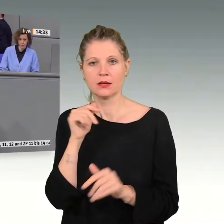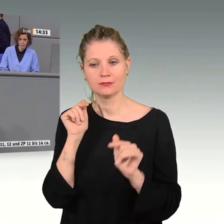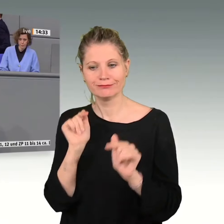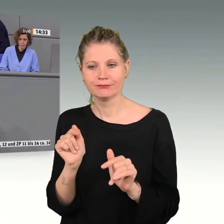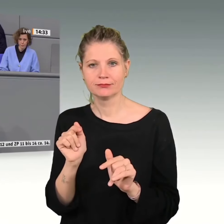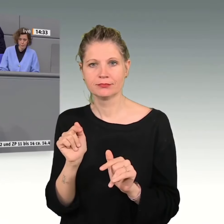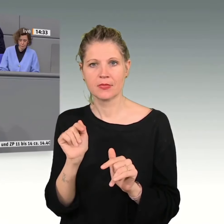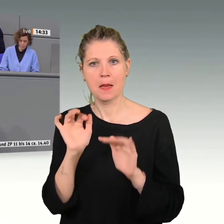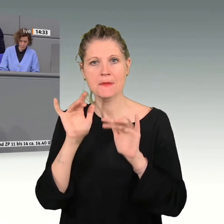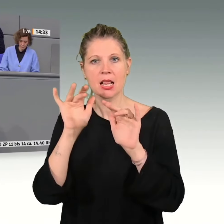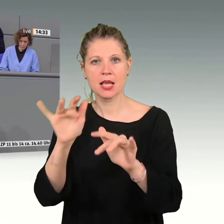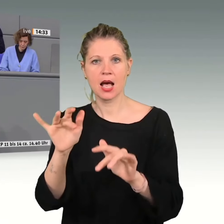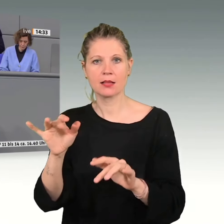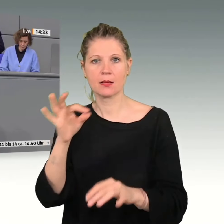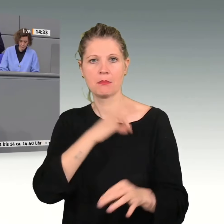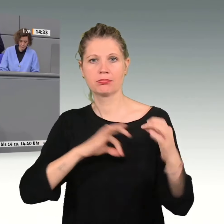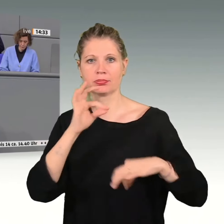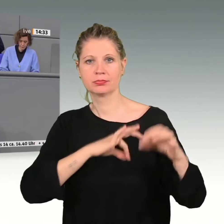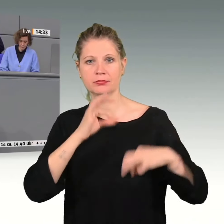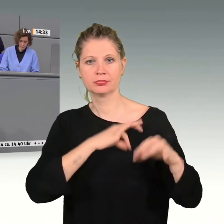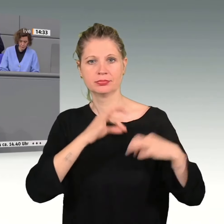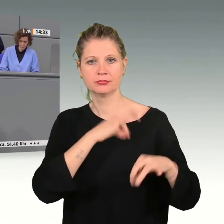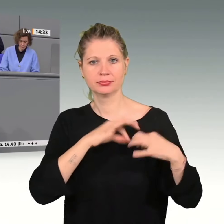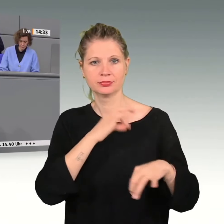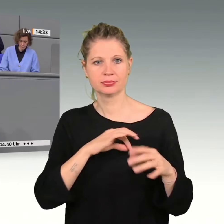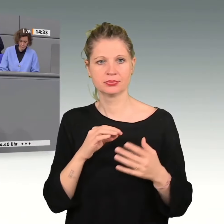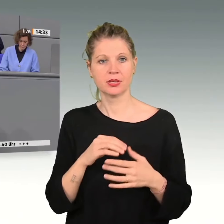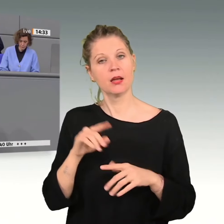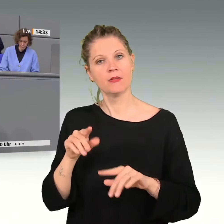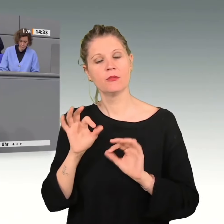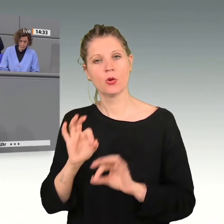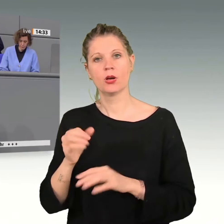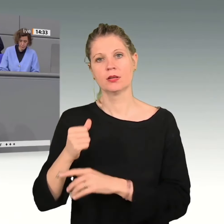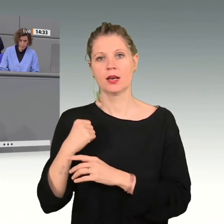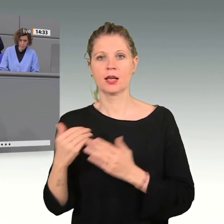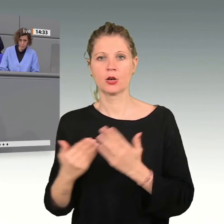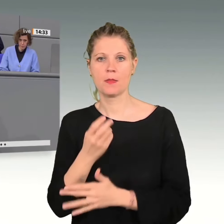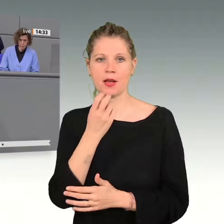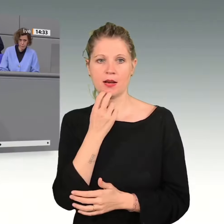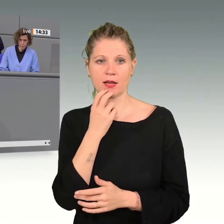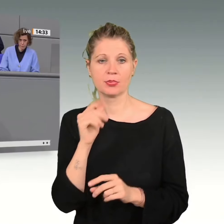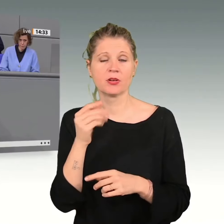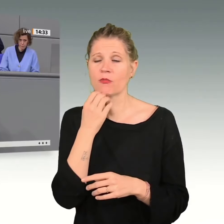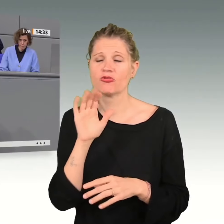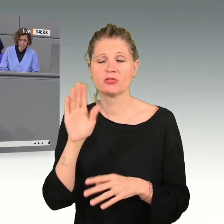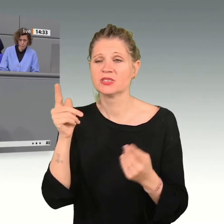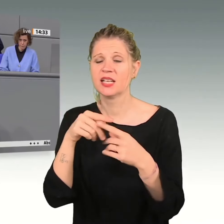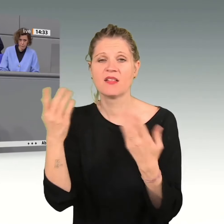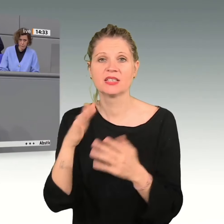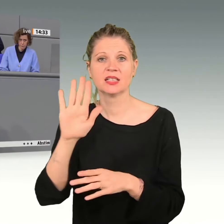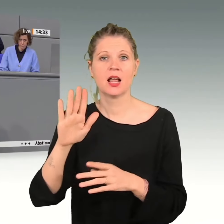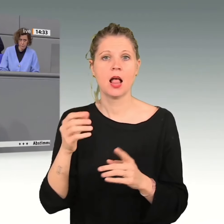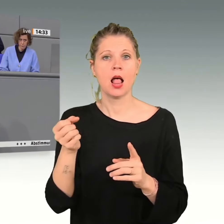Milliardenprofite schafft für die Träger der erneuerbaren Energien. Sie wollen ihre Lobby bedienen, die sollen